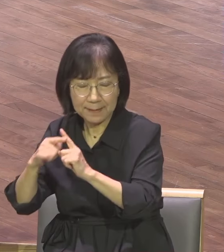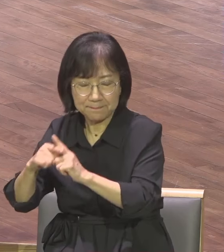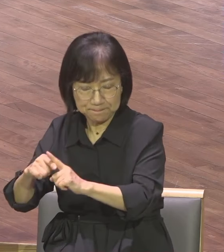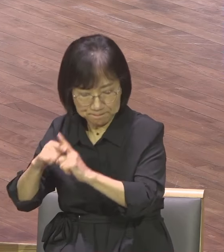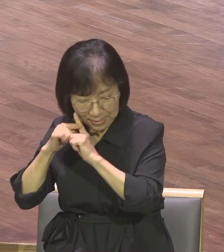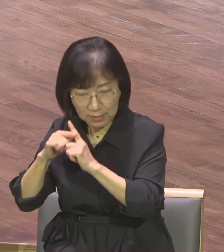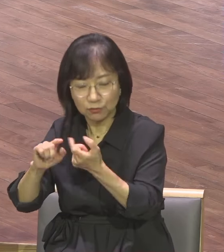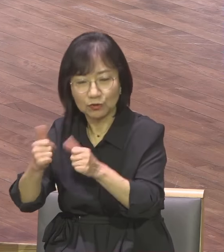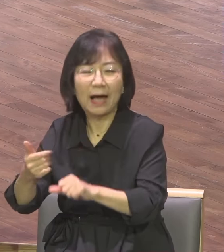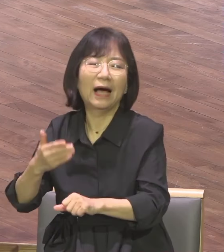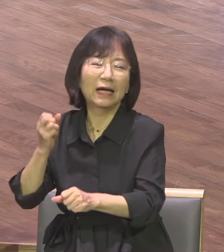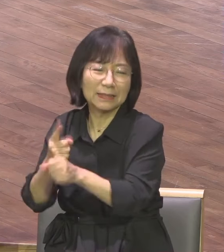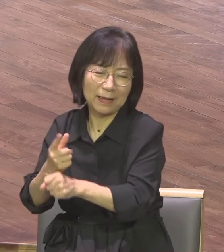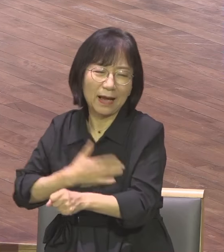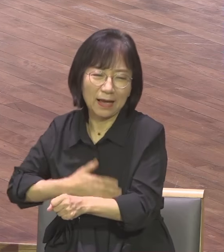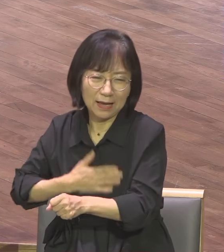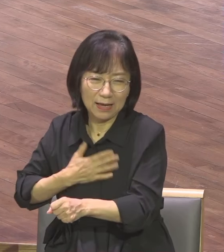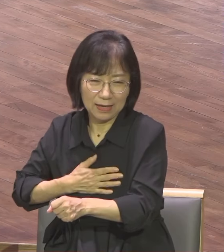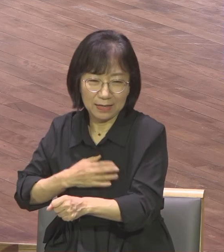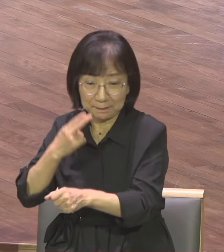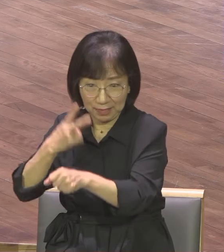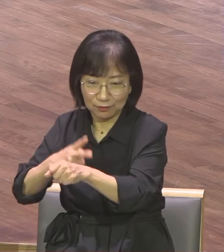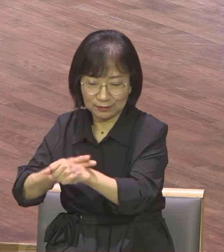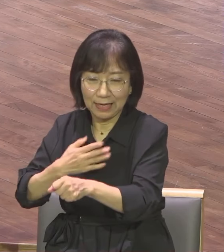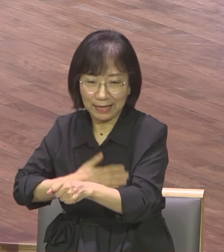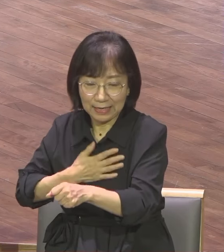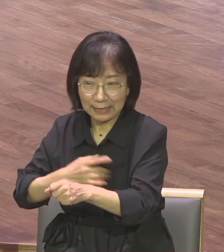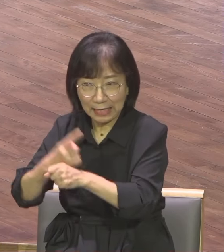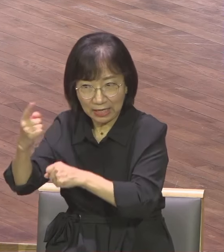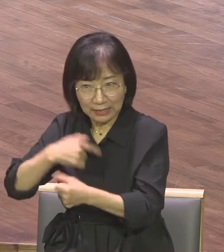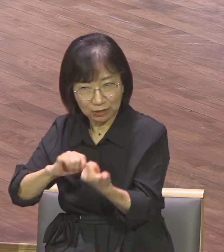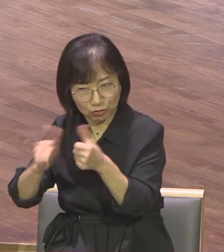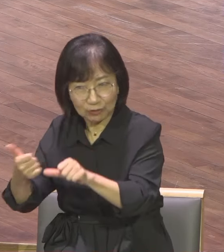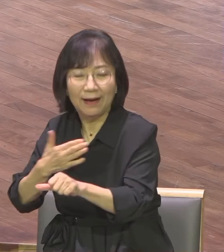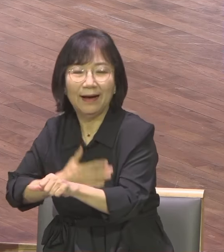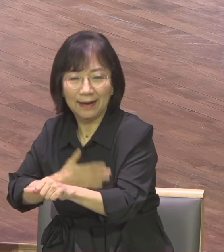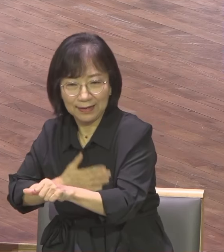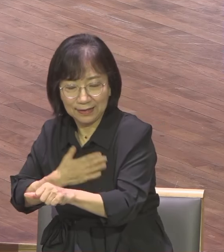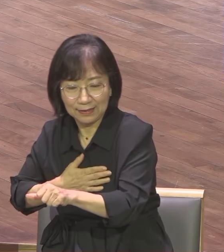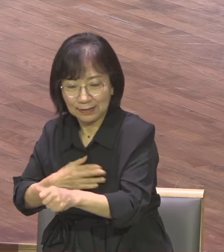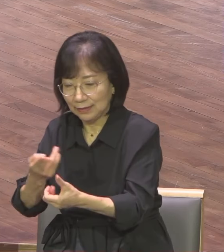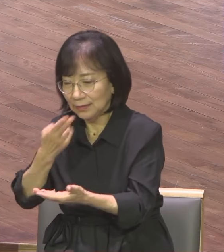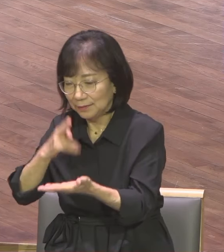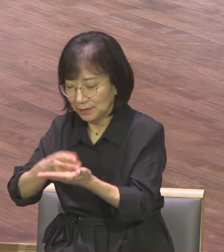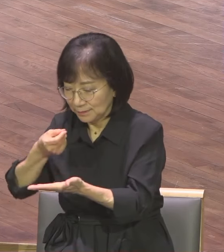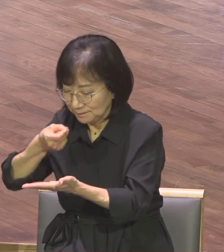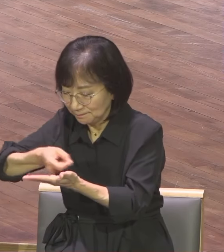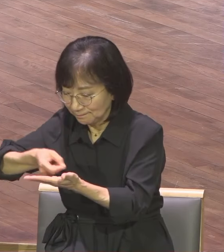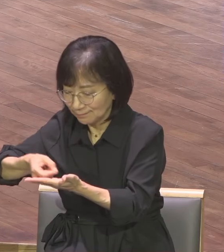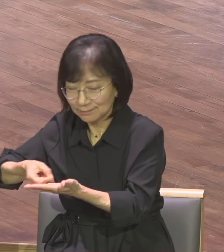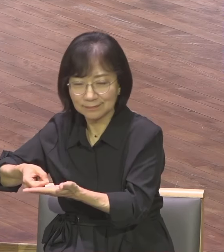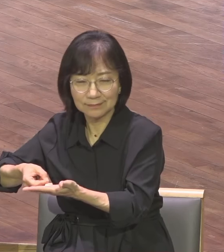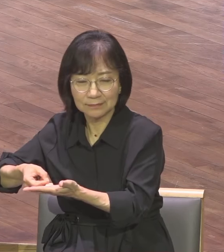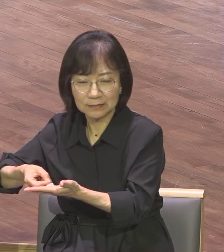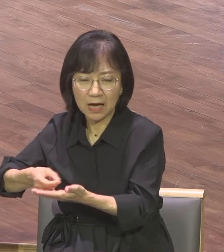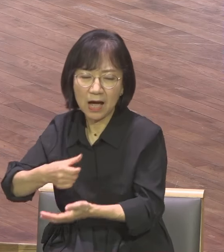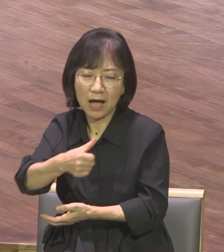그 순교의 시기를 어느 정도 알았던 이 바울이 아들에게 쓴 편지예요